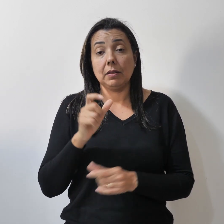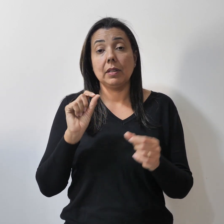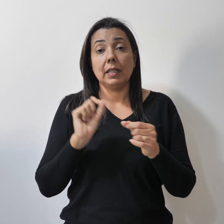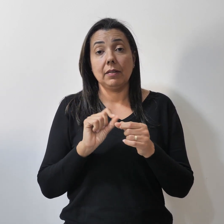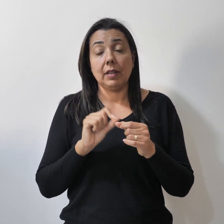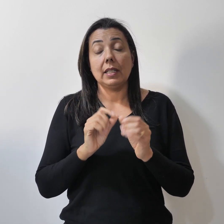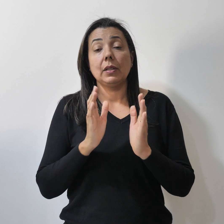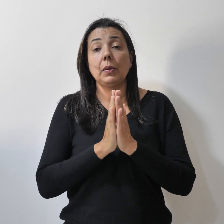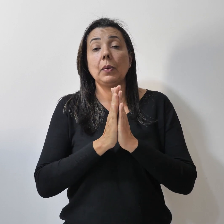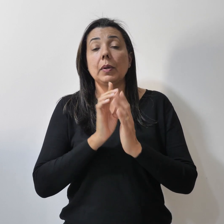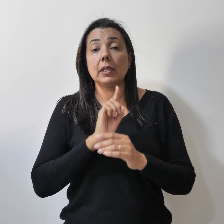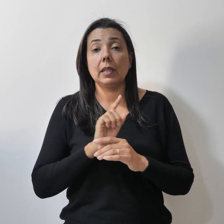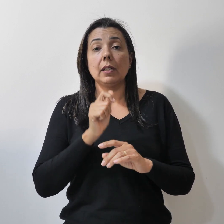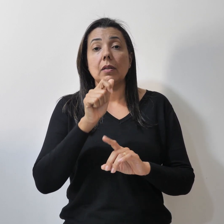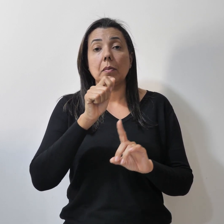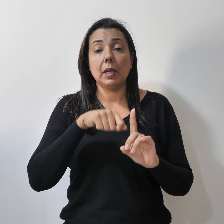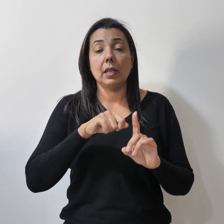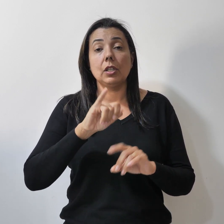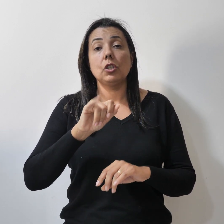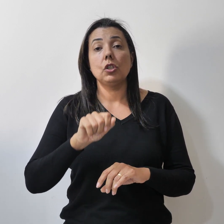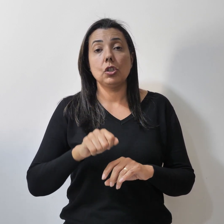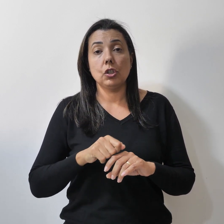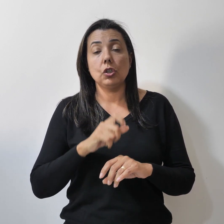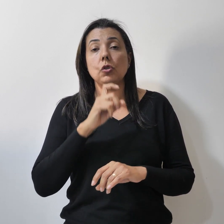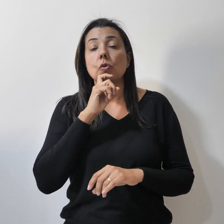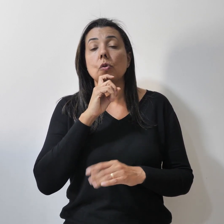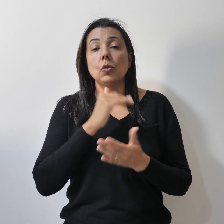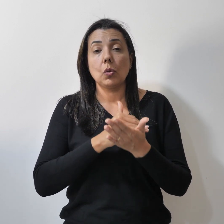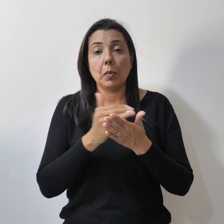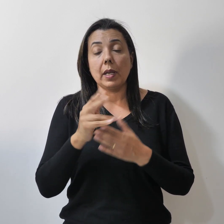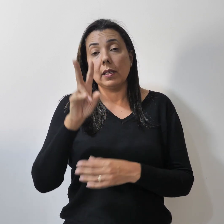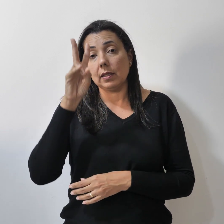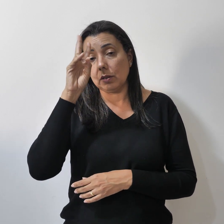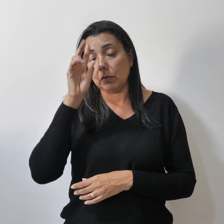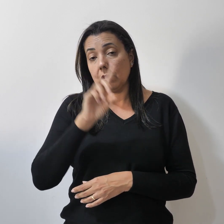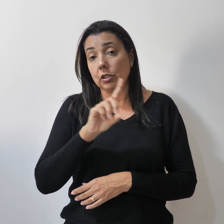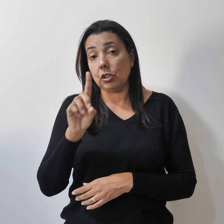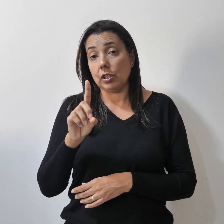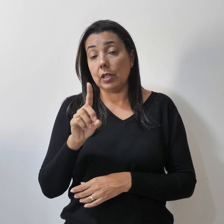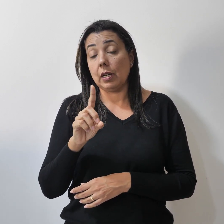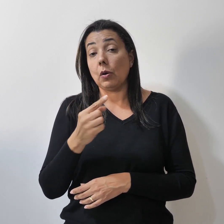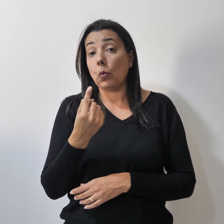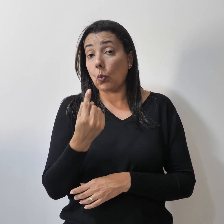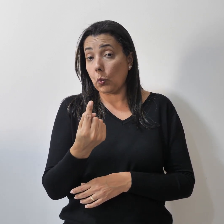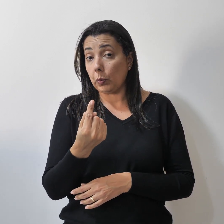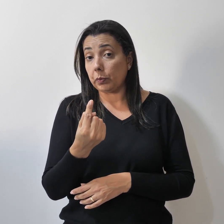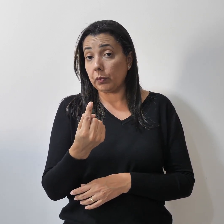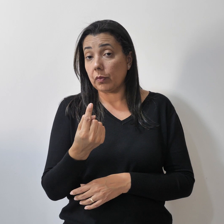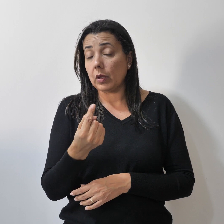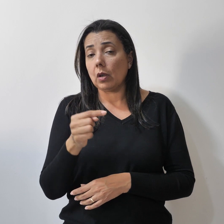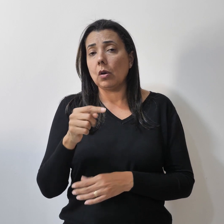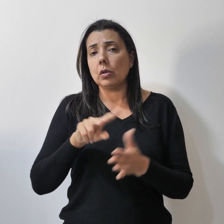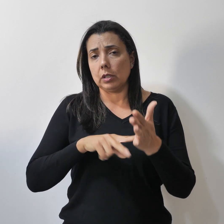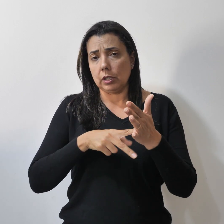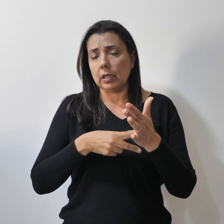aniversário no mês de julho, começa nesta segunda-feira primeiro. O Simpro lembra que estes